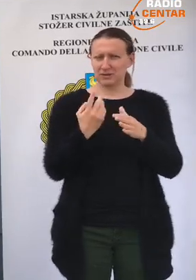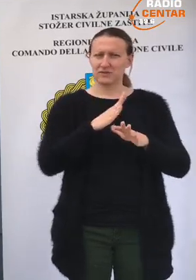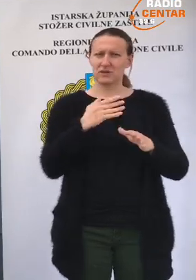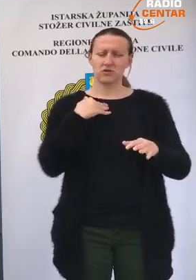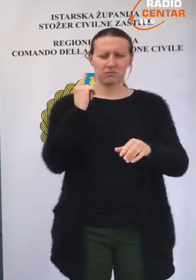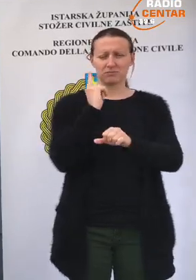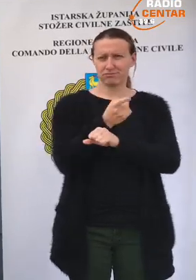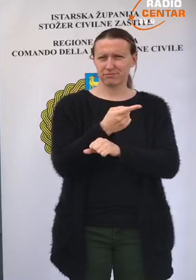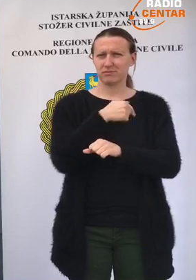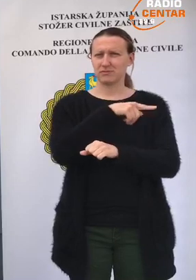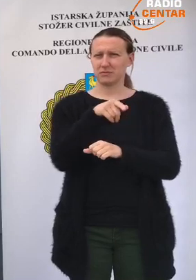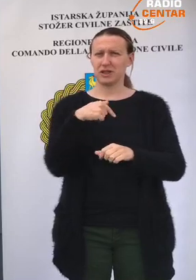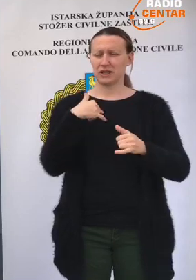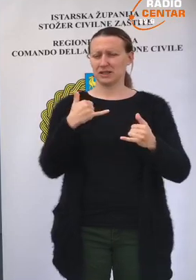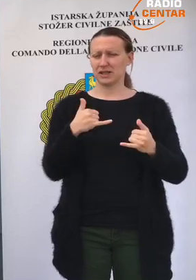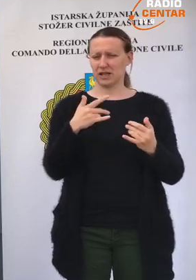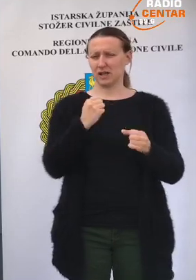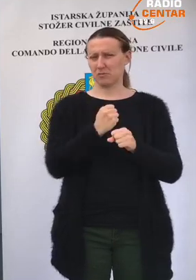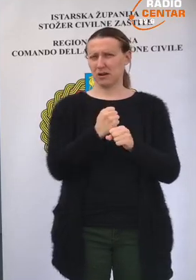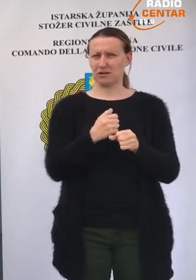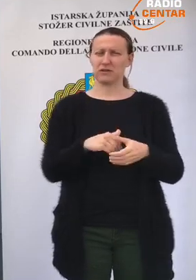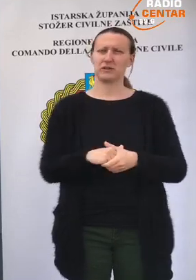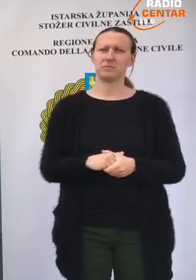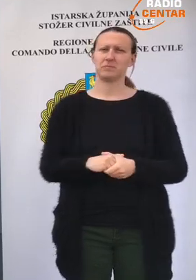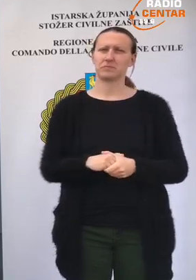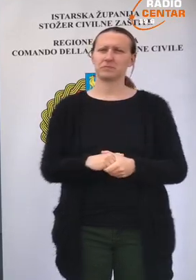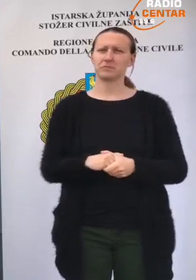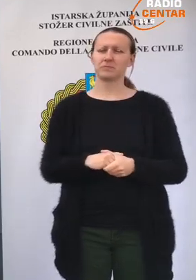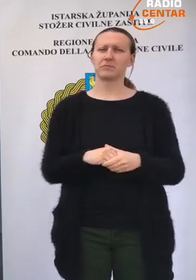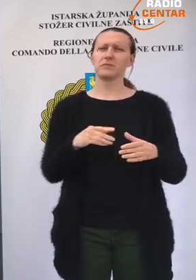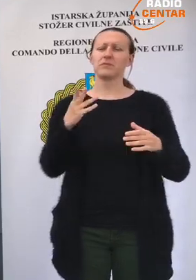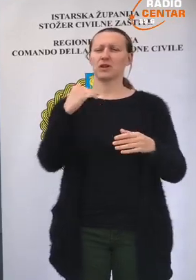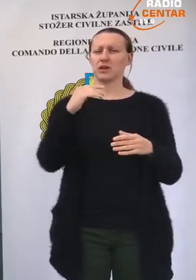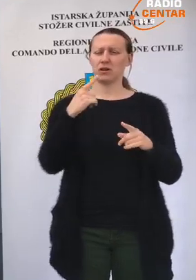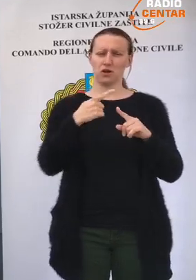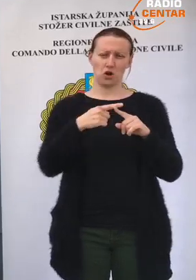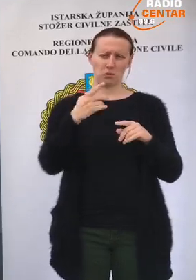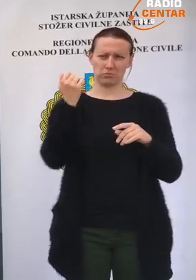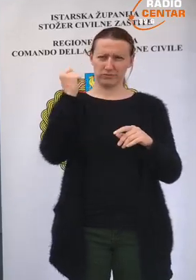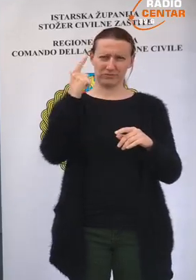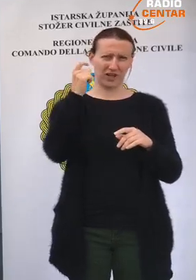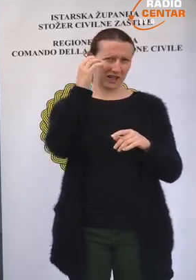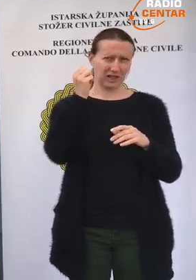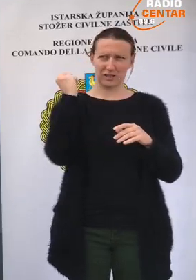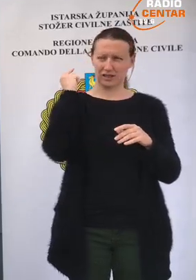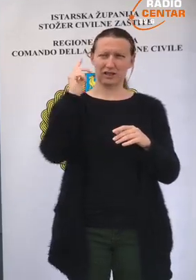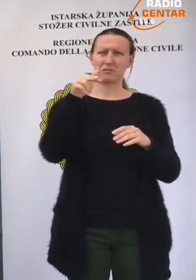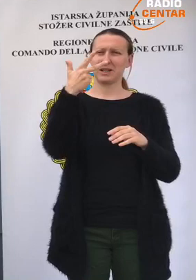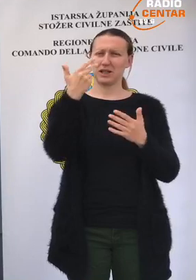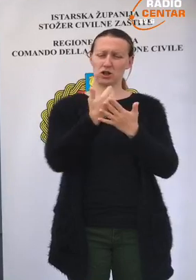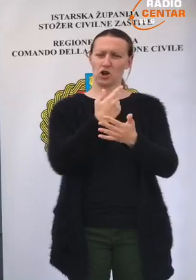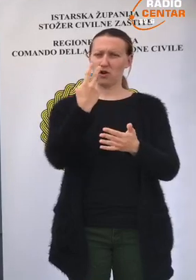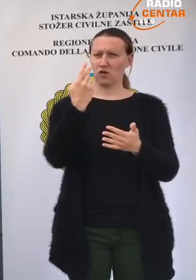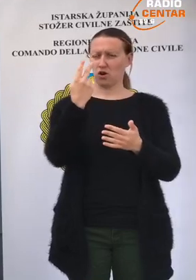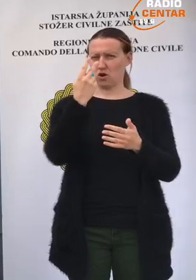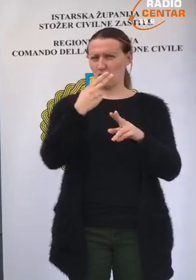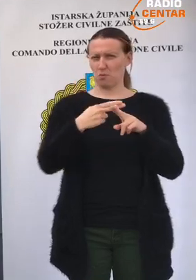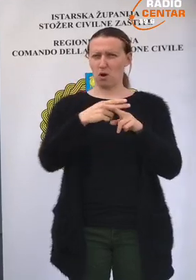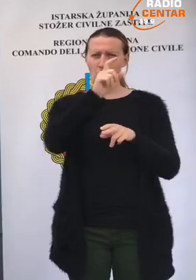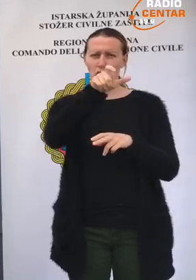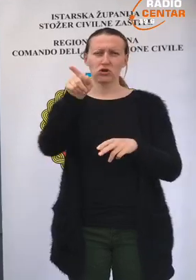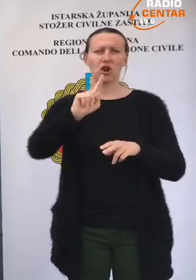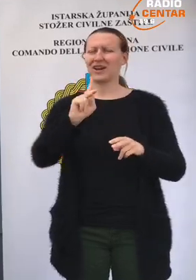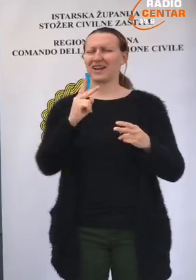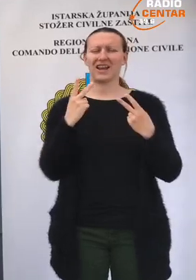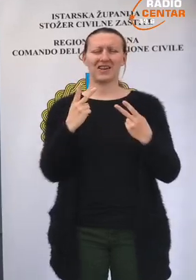sve mjere koje su zadane u ovom trenutku. Iako smo zadnja dva dana imali sve skupa tri novo boljele osobe, to